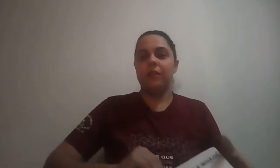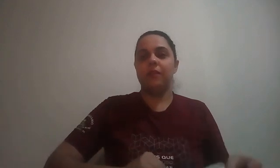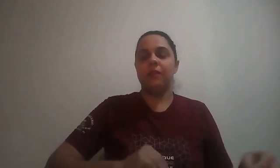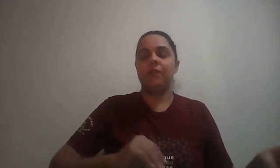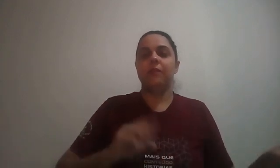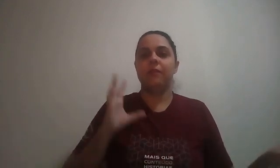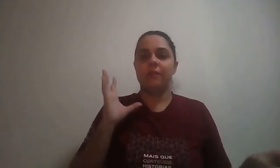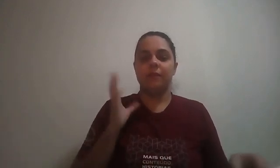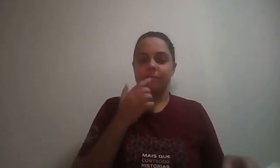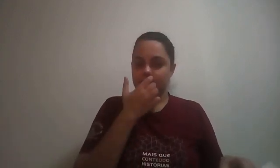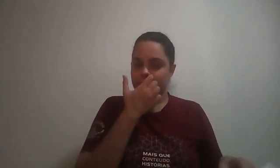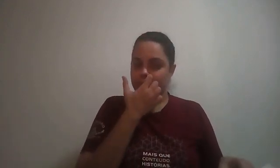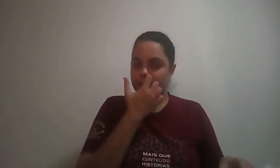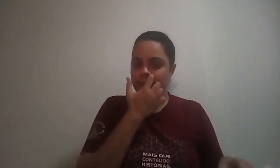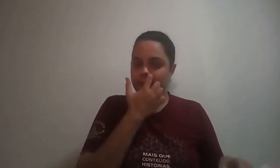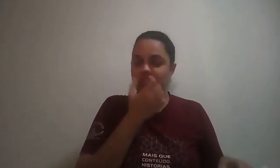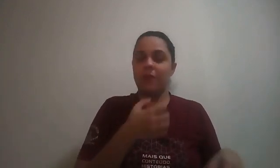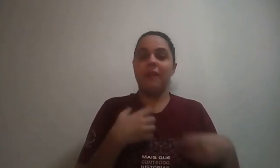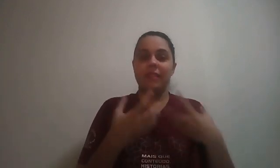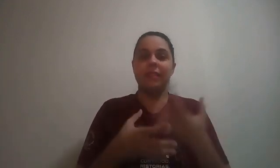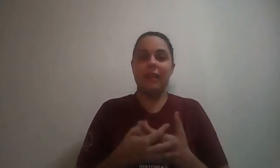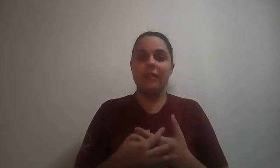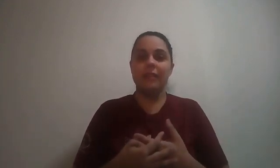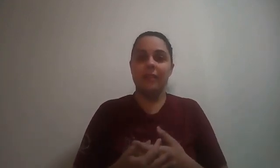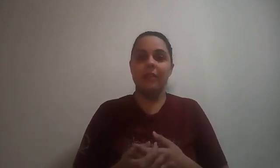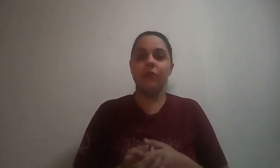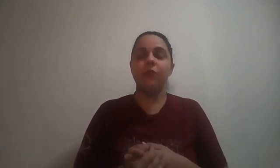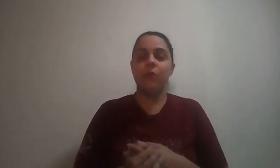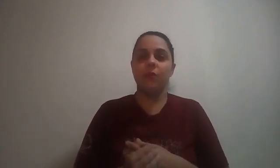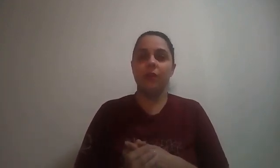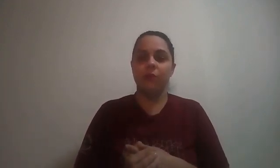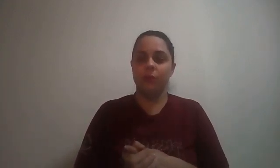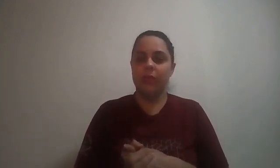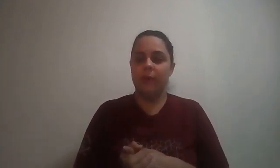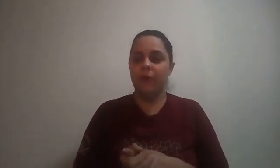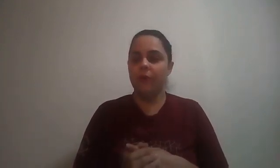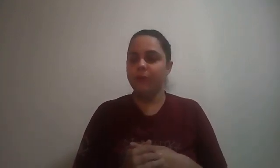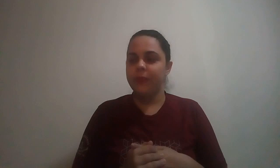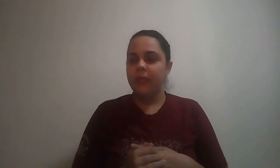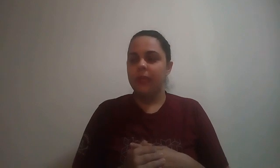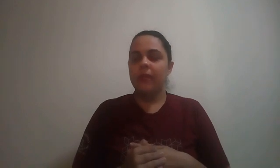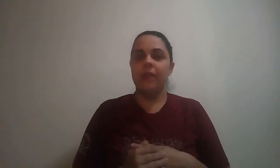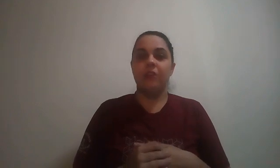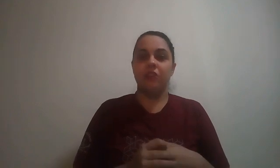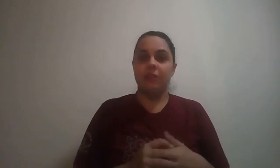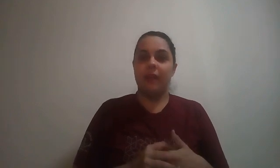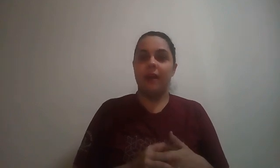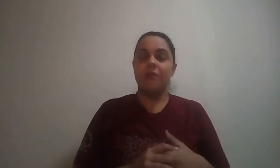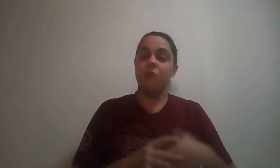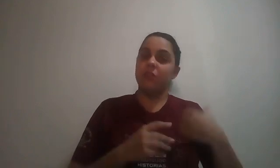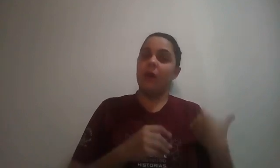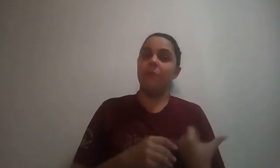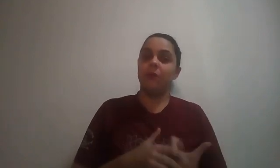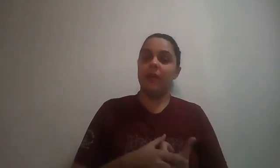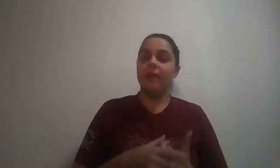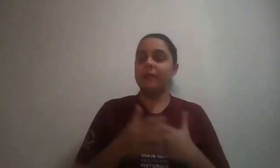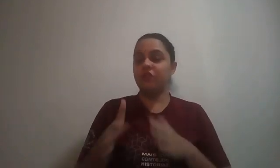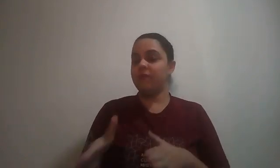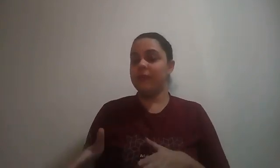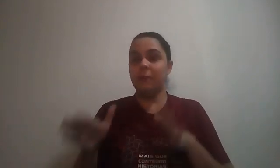deixar mais esclarecido o conteúdo, tá bom? Que a gente começou a abordar e a gente vai se